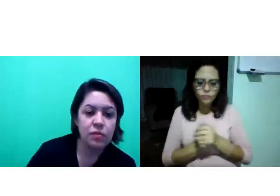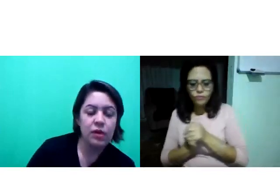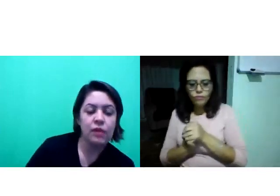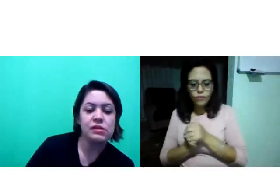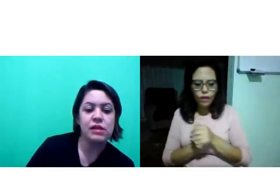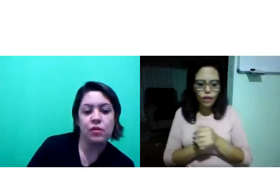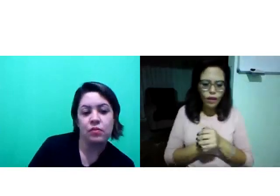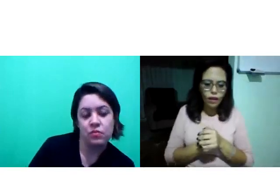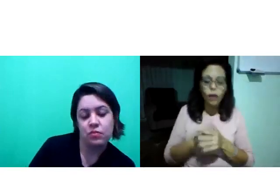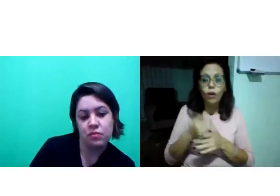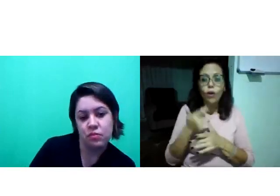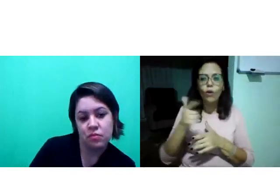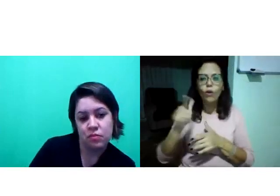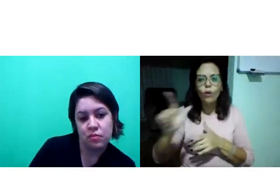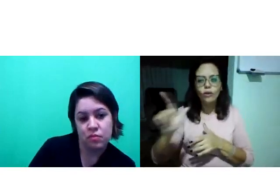Ao sinal.